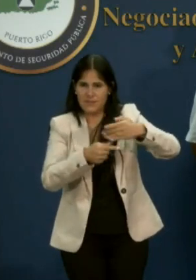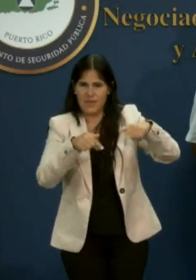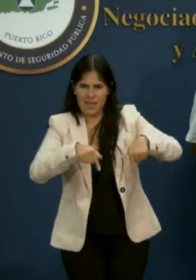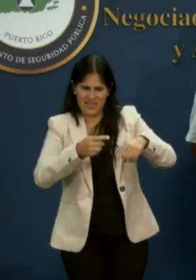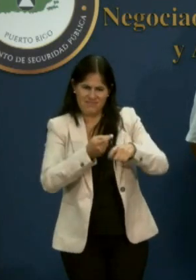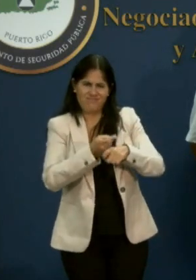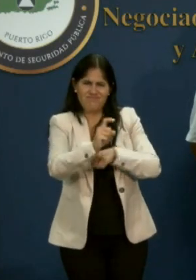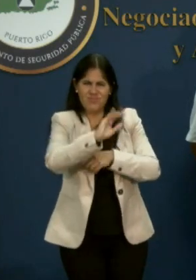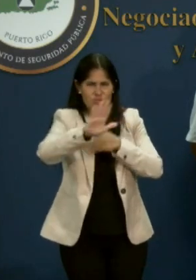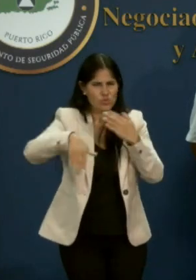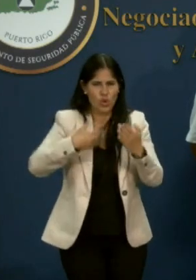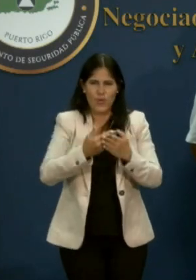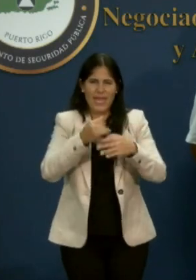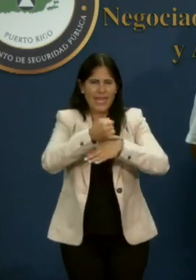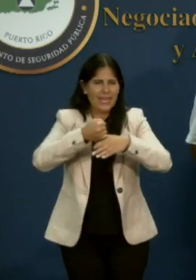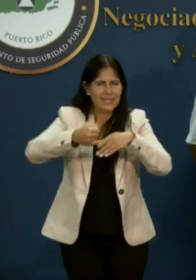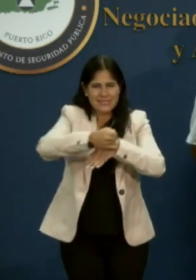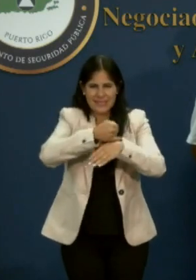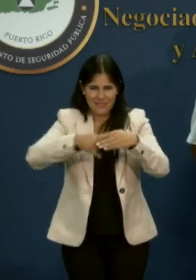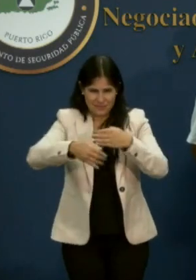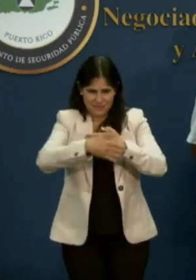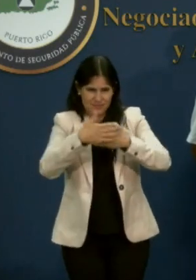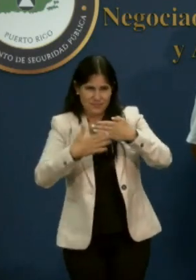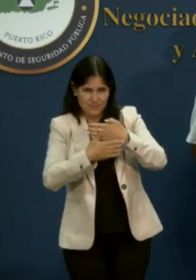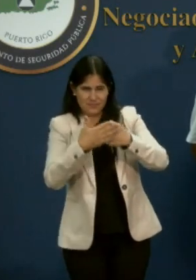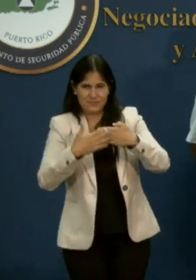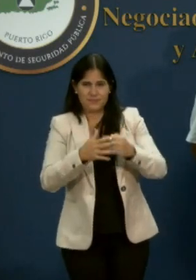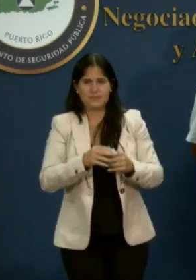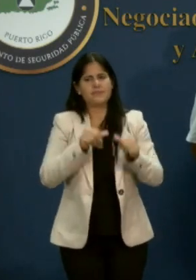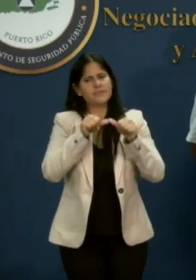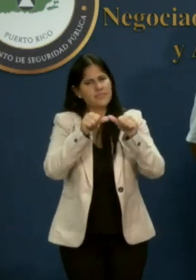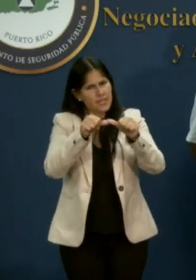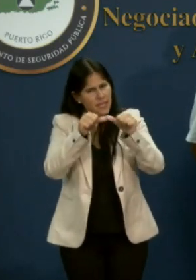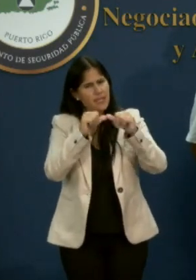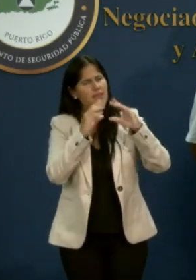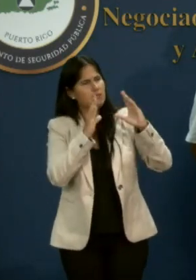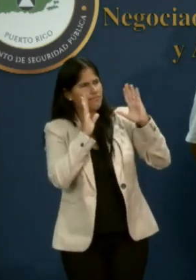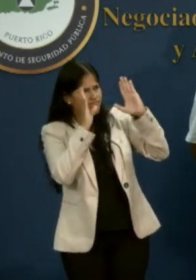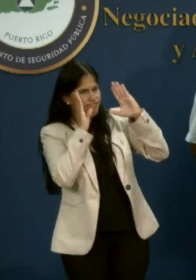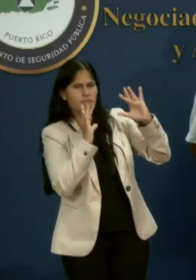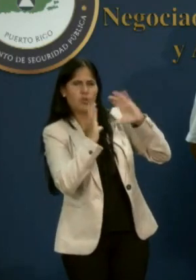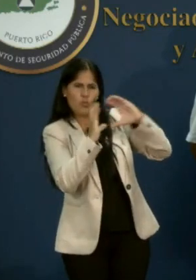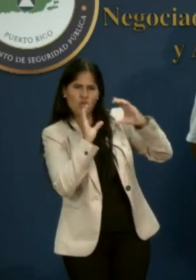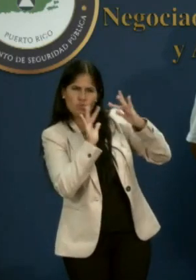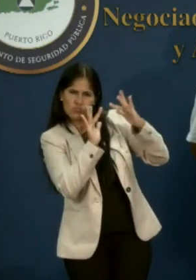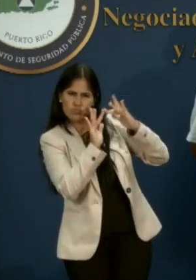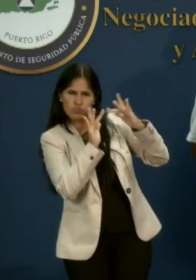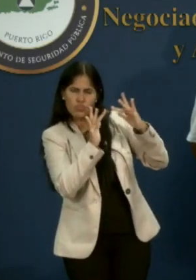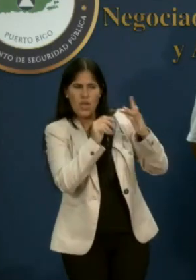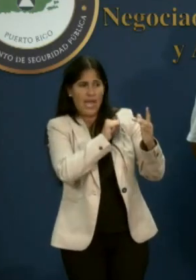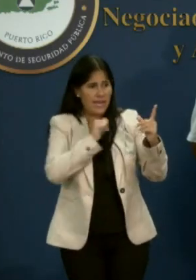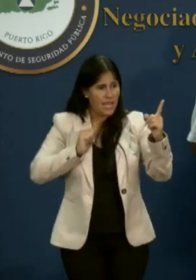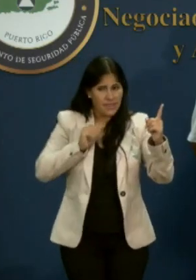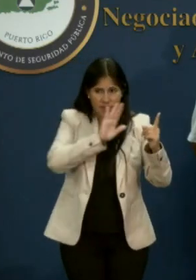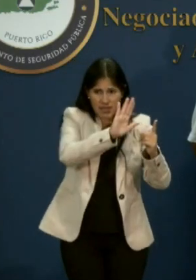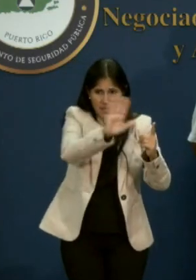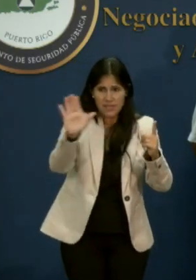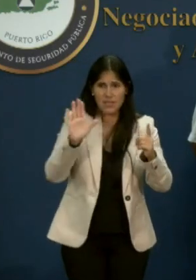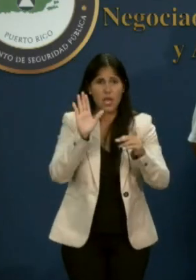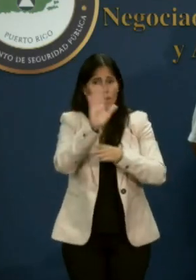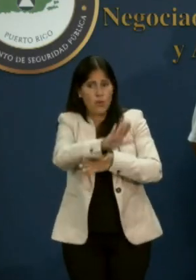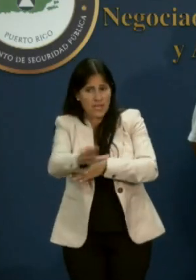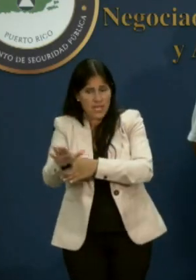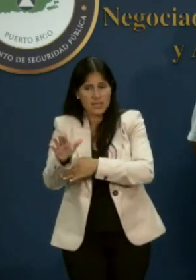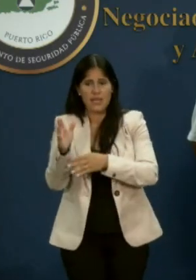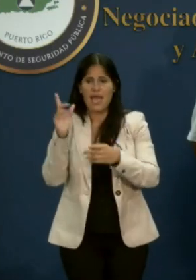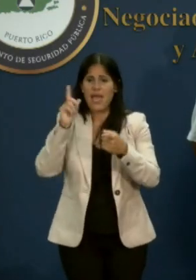nivel de toda la isla. Mantenemos en comunicación con nuestros alcaldes. Lo vamos a seguir haciendo durante la tarde. Así que no va a